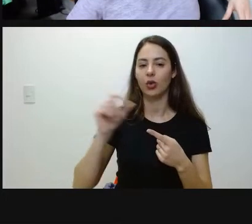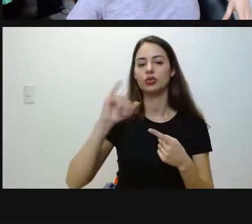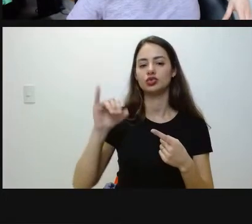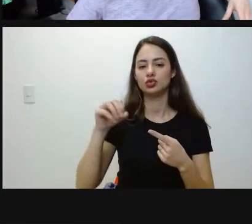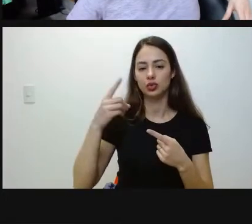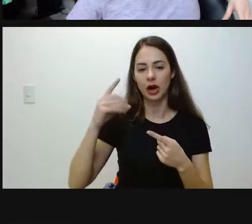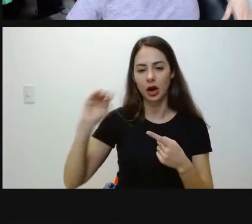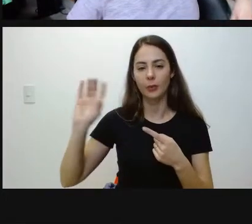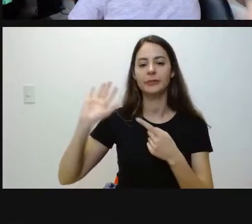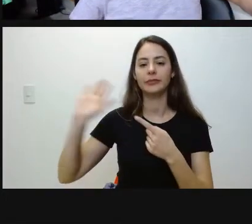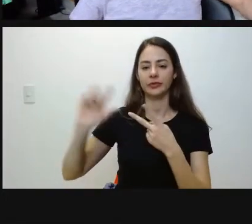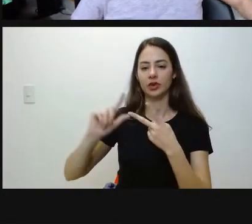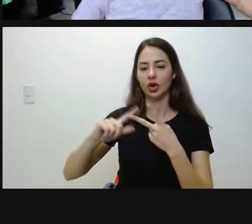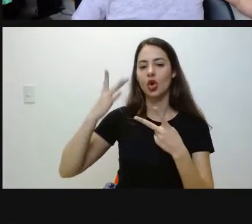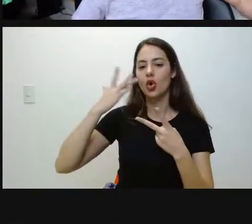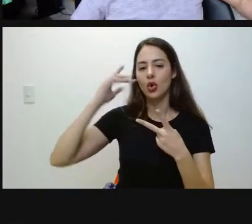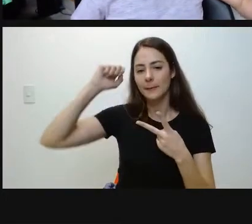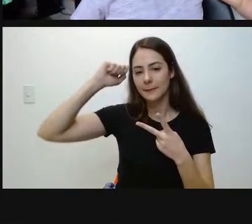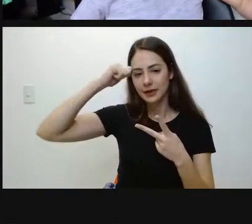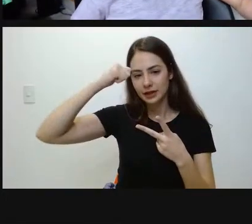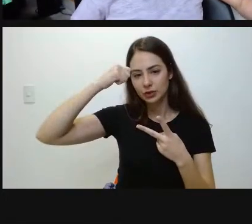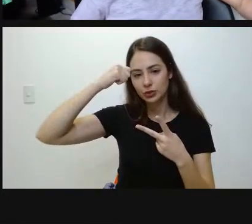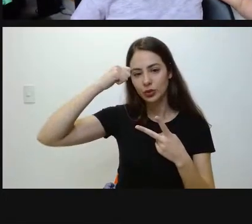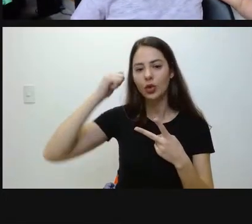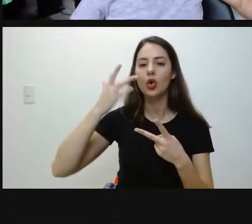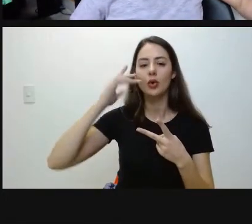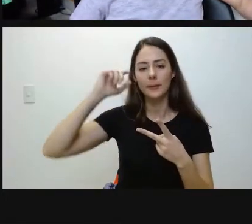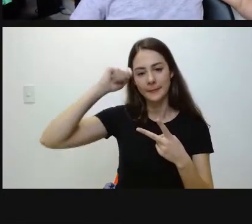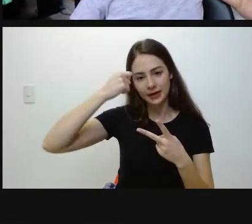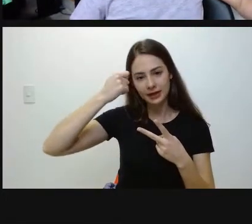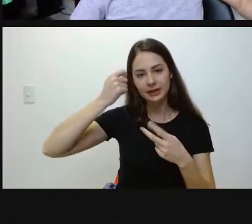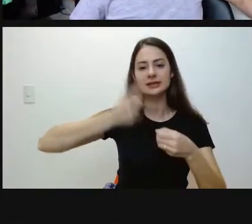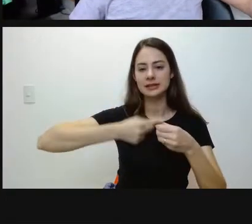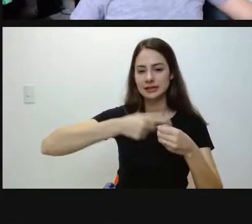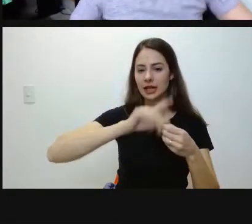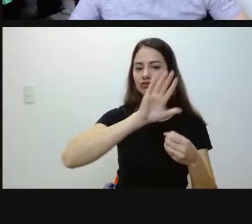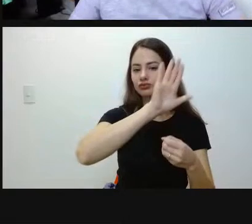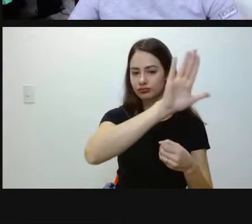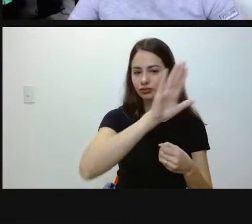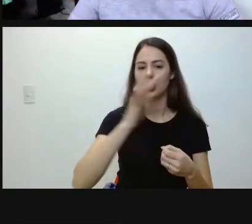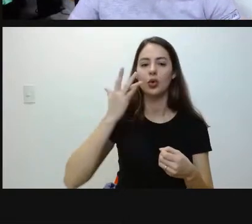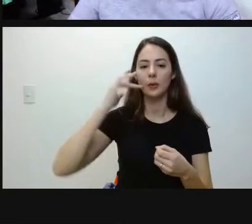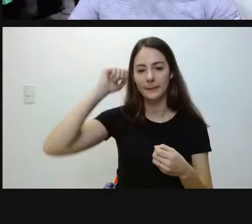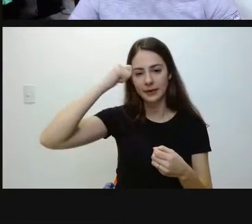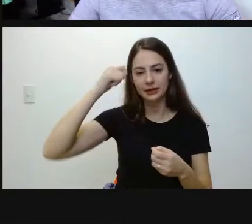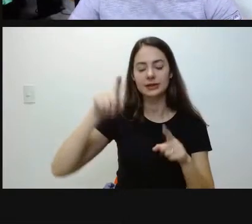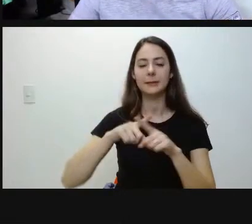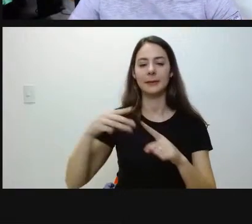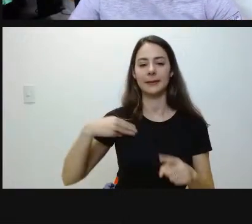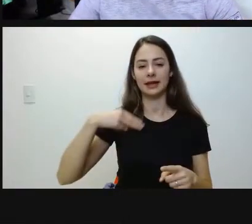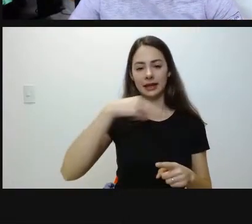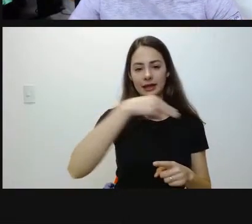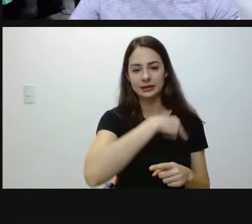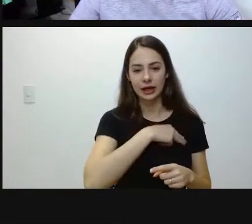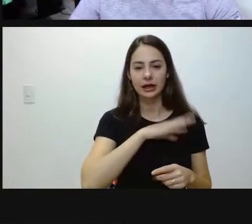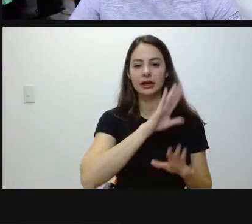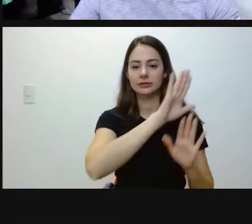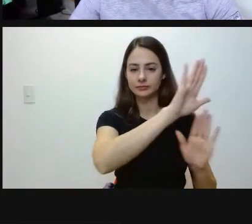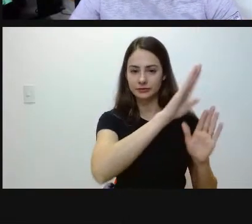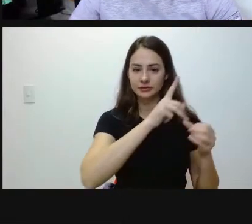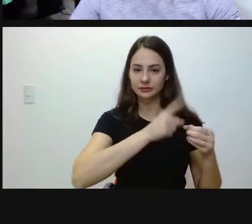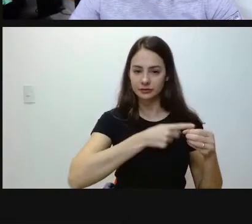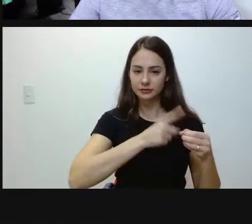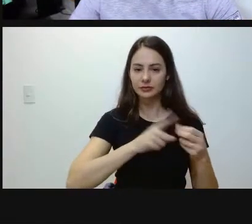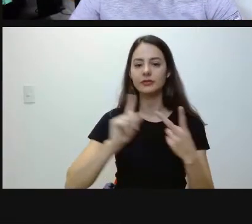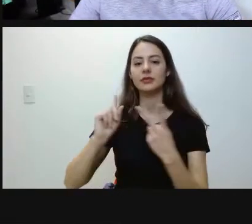realizar provas... Ouro Preto vai realizar provas na cidade de Ouro Preto e Mariana. São João Evangelista vai realizar provas na